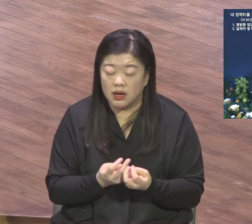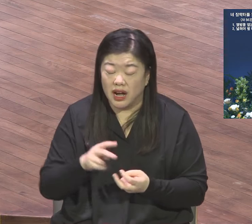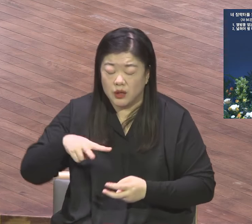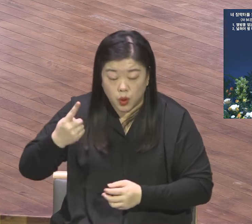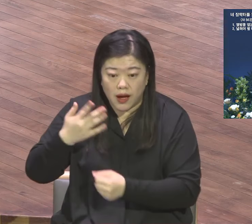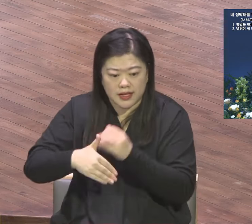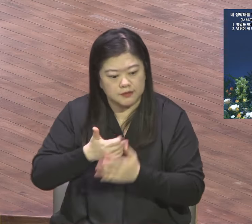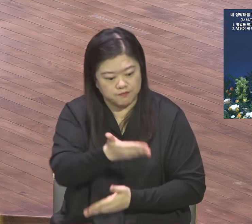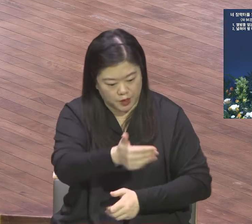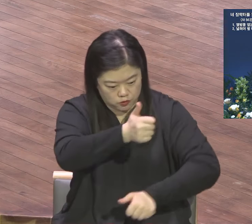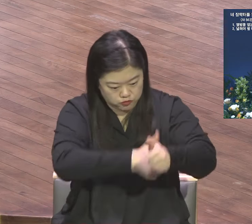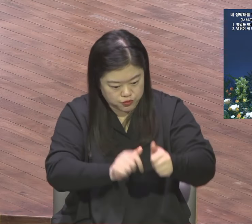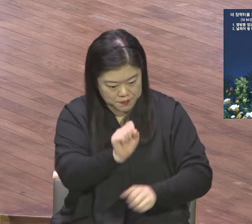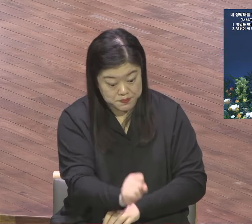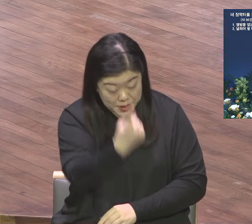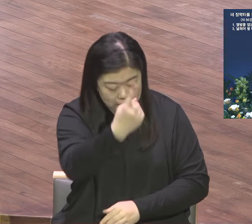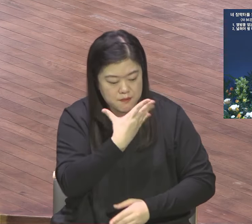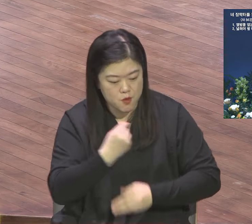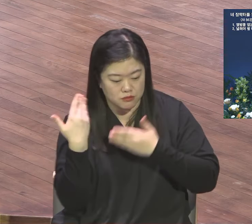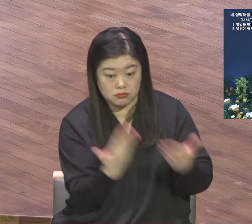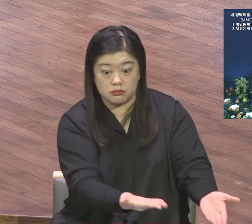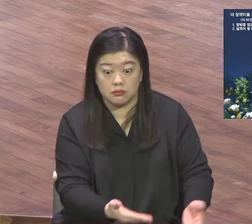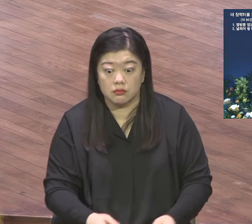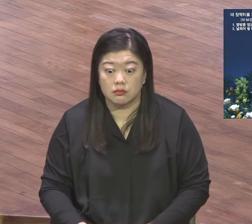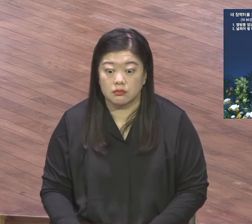아브라함 한마디로 허황된 약속